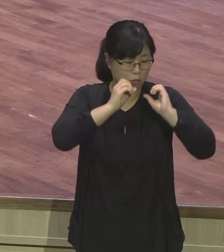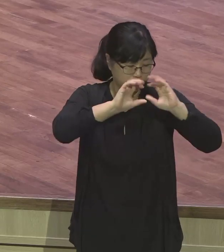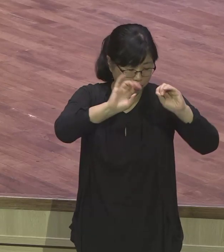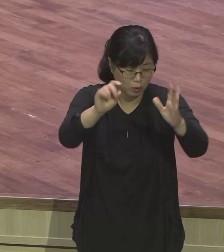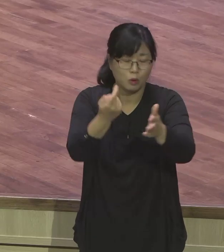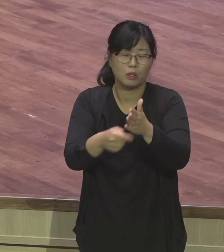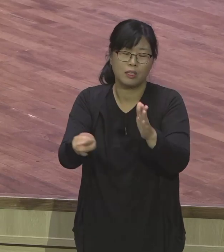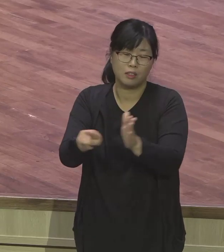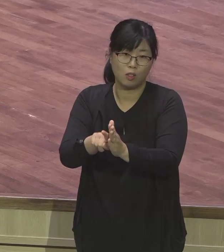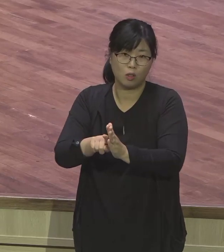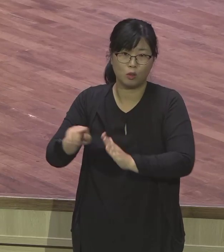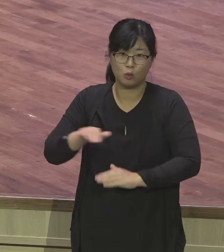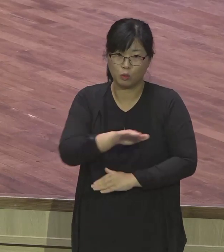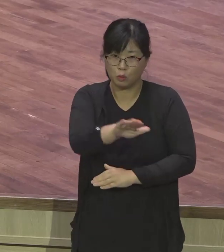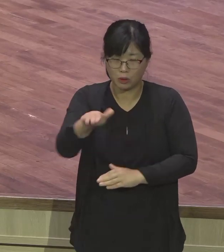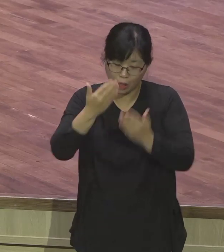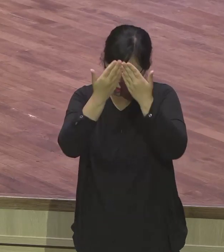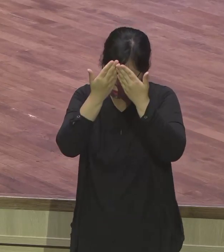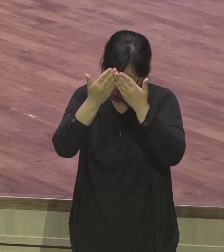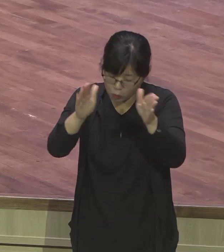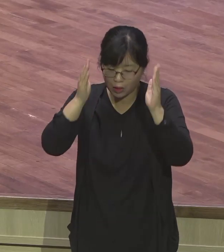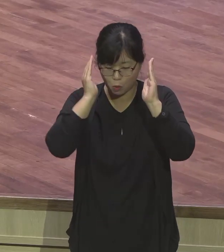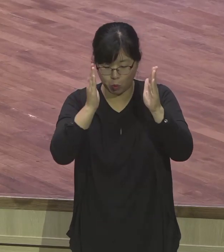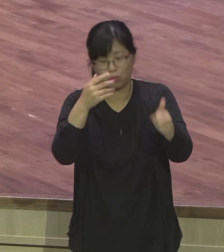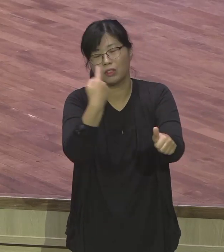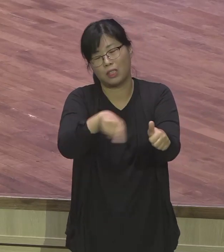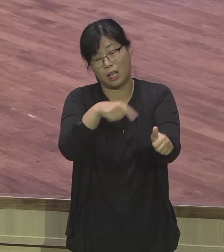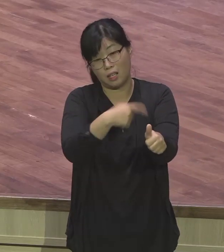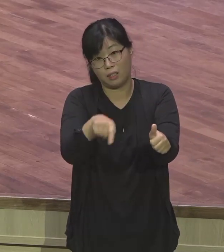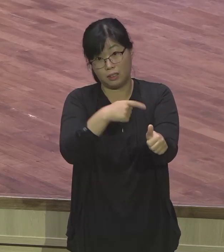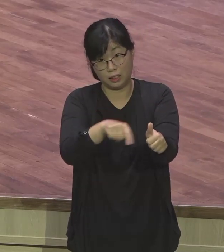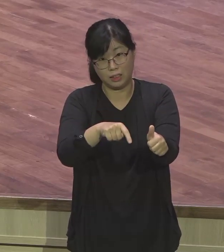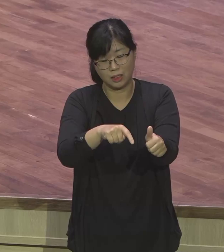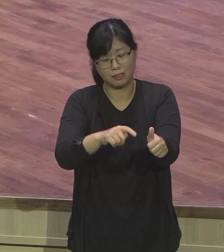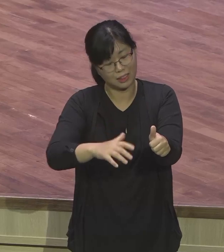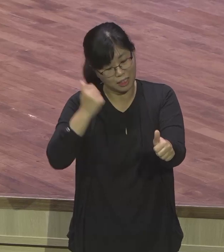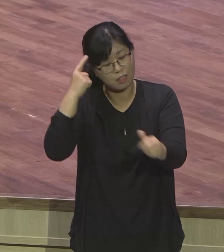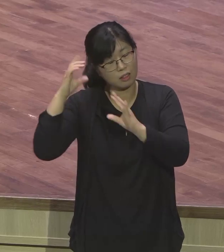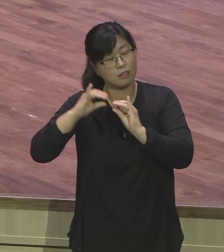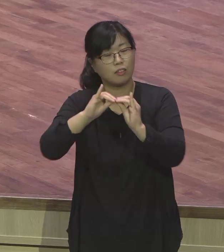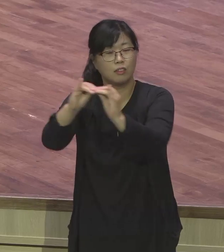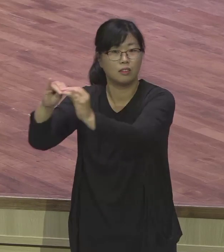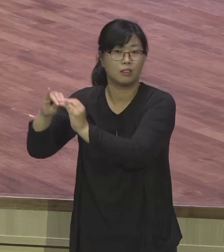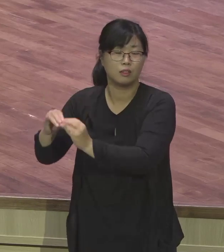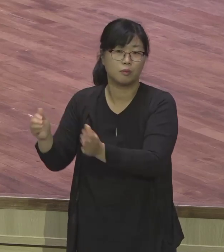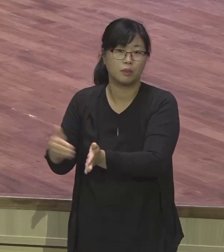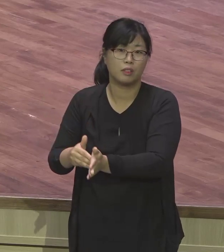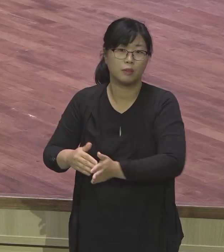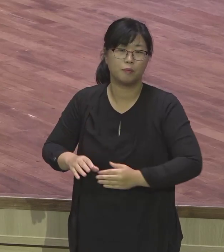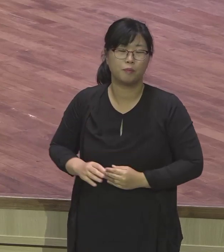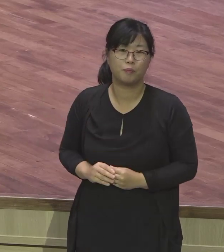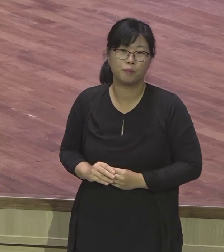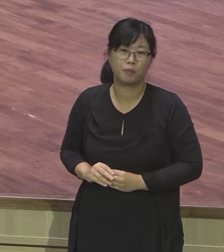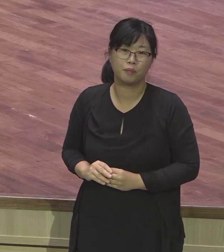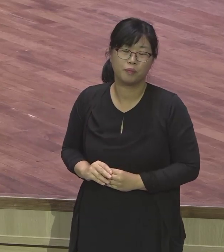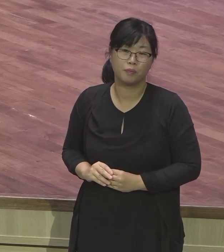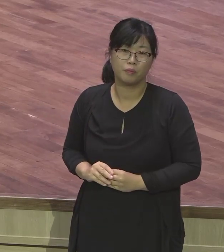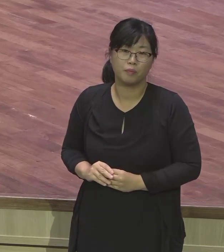캠프스를 봤는데, 거기는 지금 바로 맞은편에, 바로 걸어서, 1분 거리 바로 보이는,